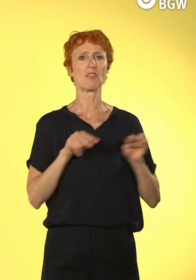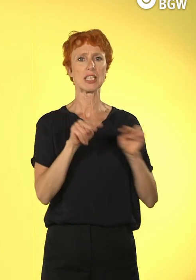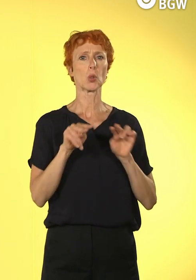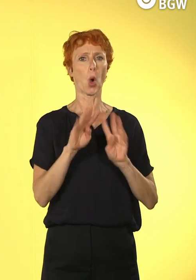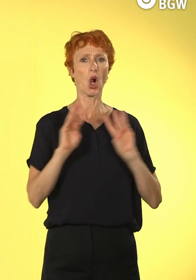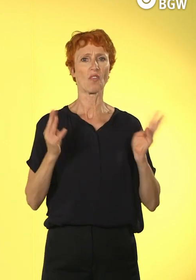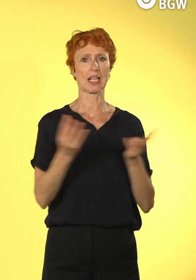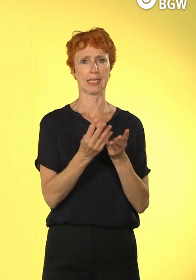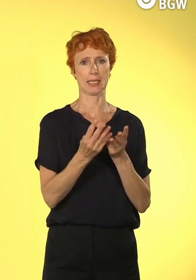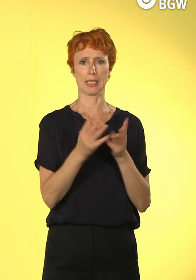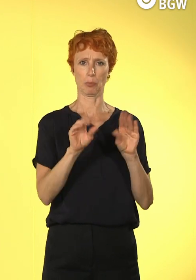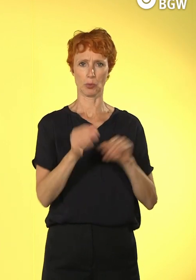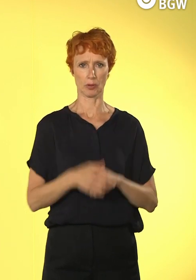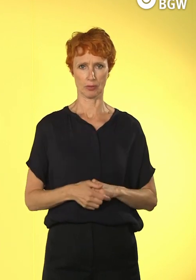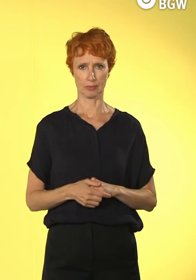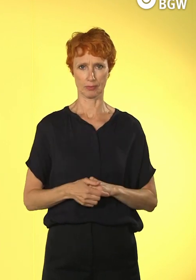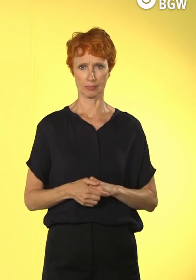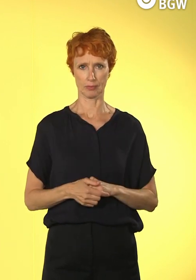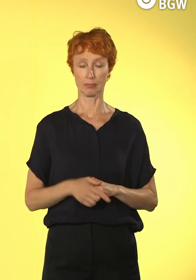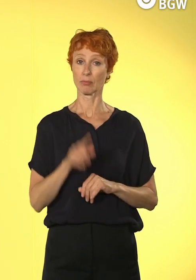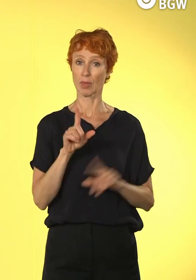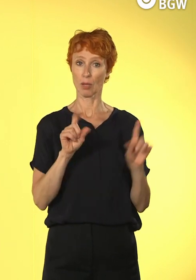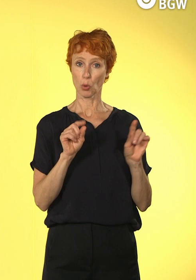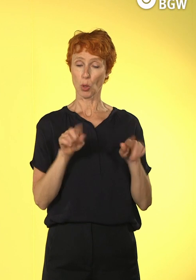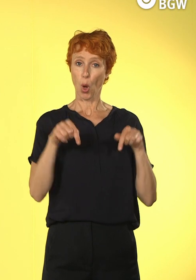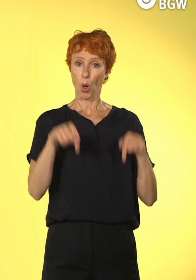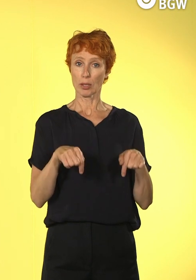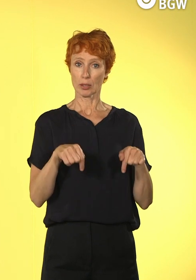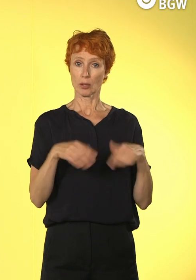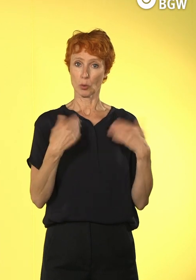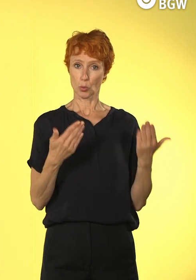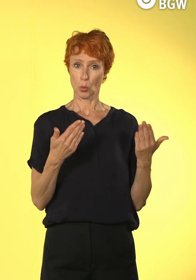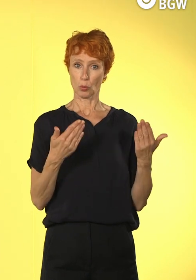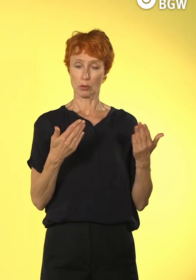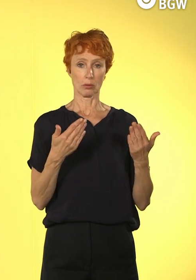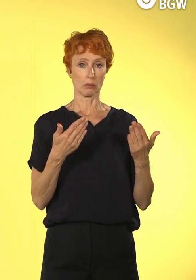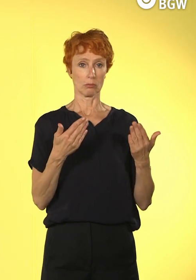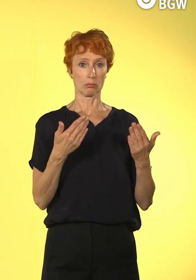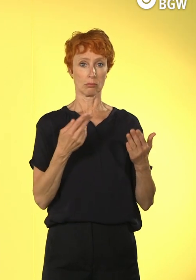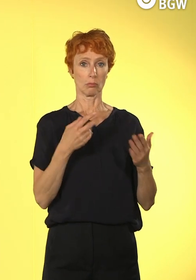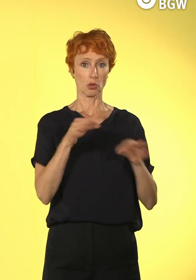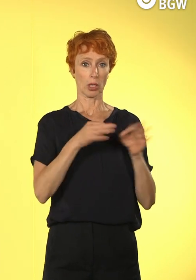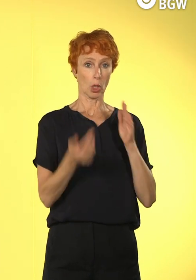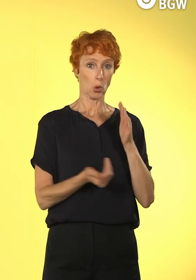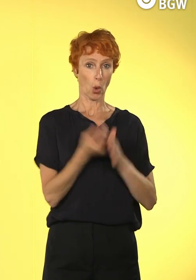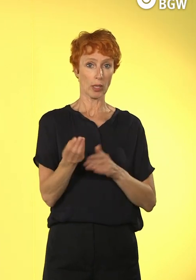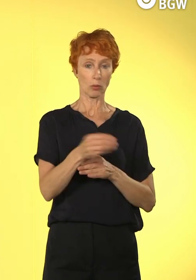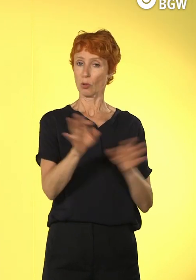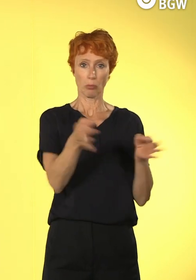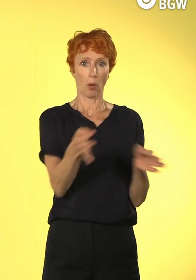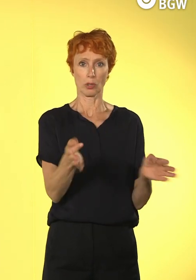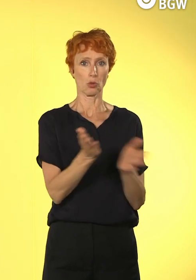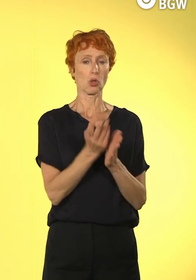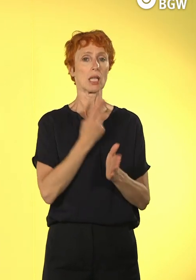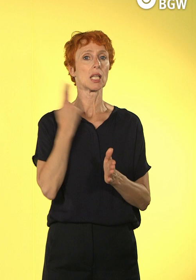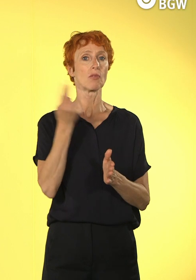Inzwischen würde das nicht mehr in unserer Strategie auftauchen. Es ist selbstverständlich geworden, dass wir so